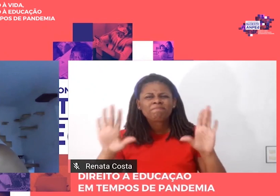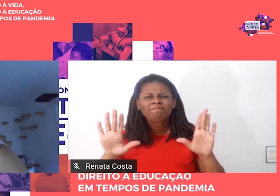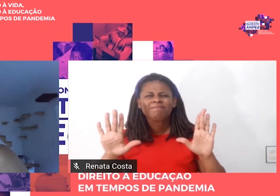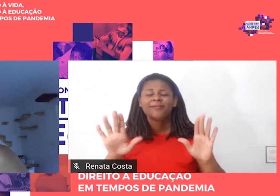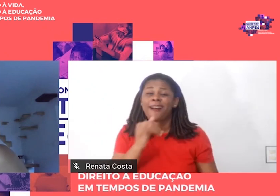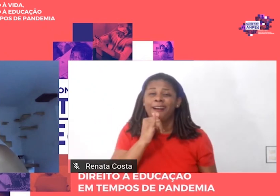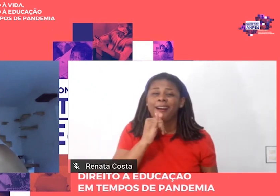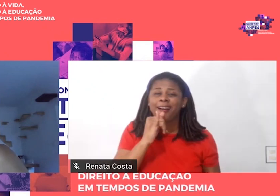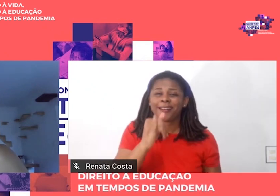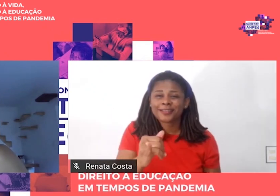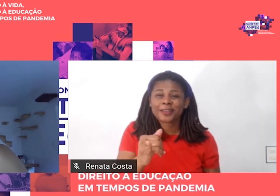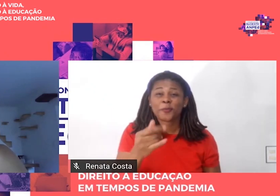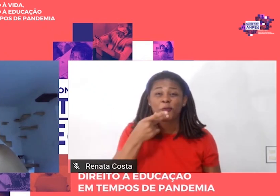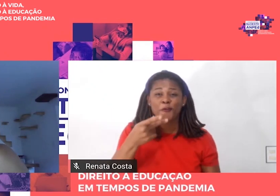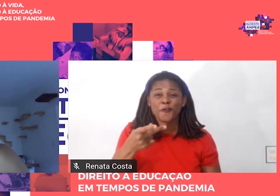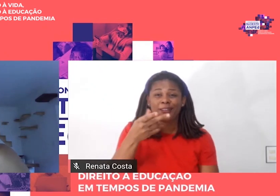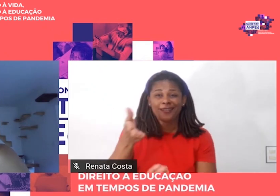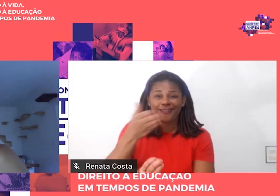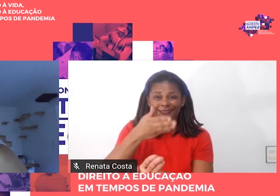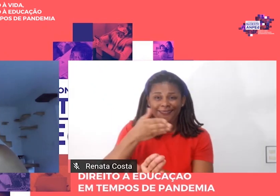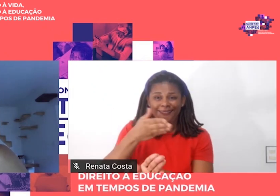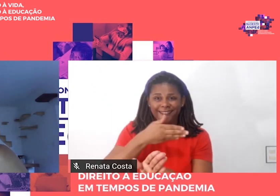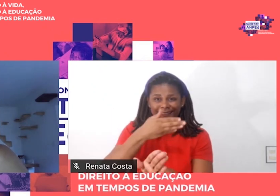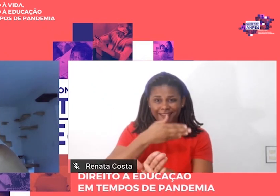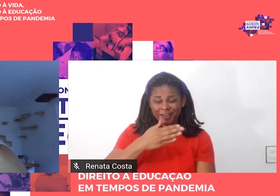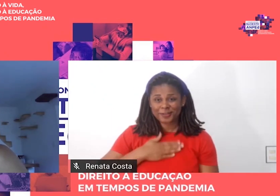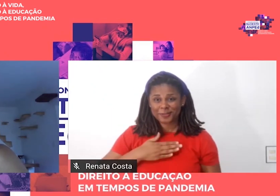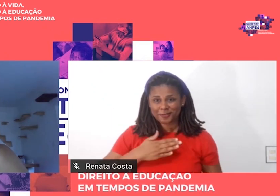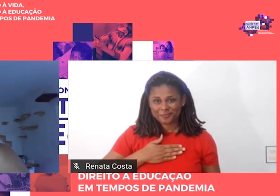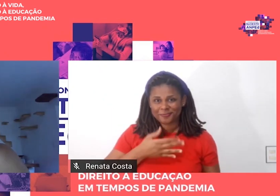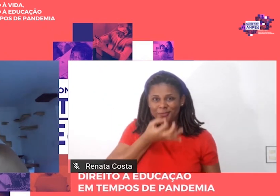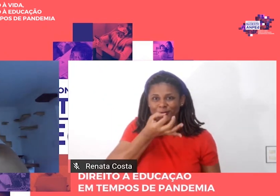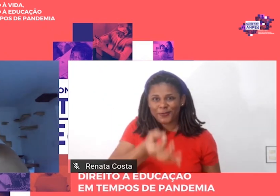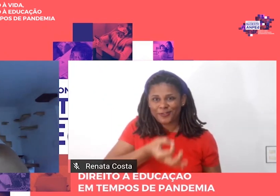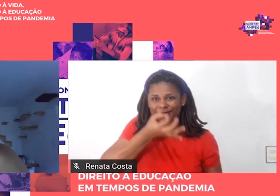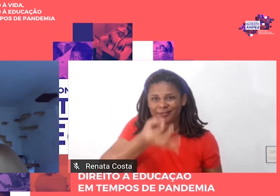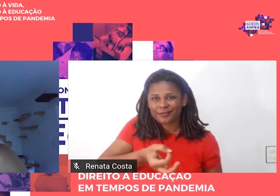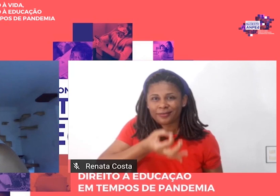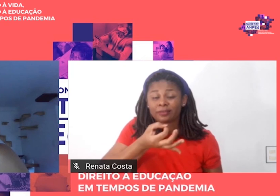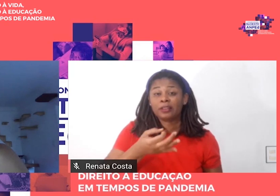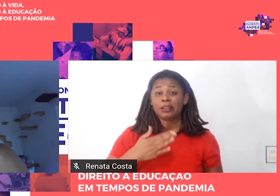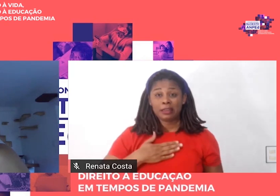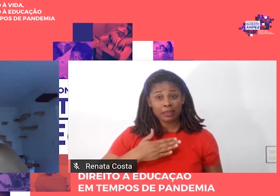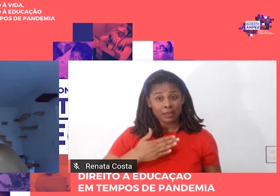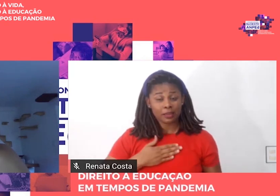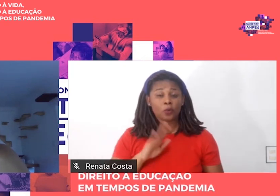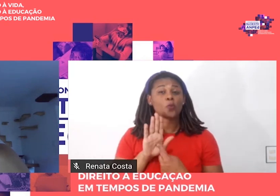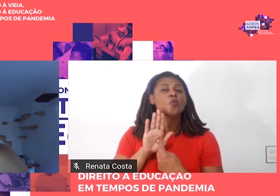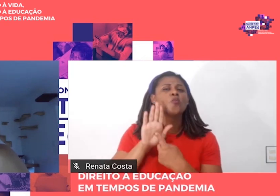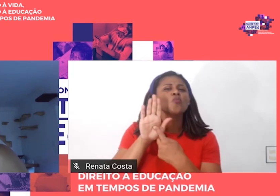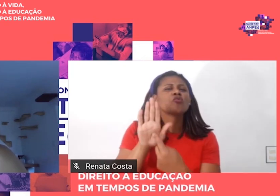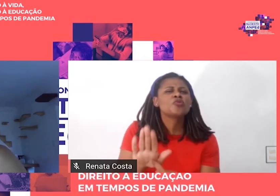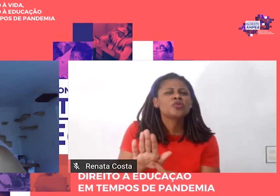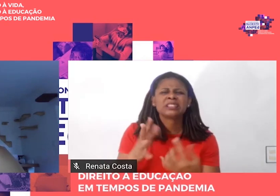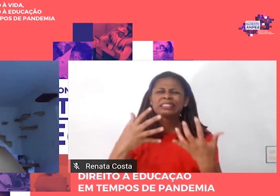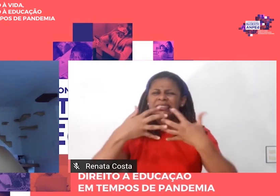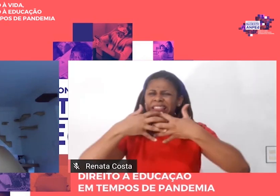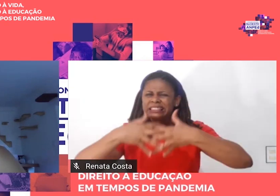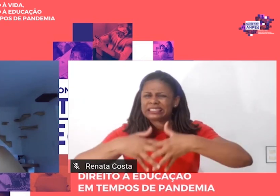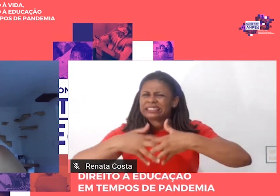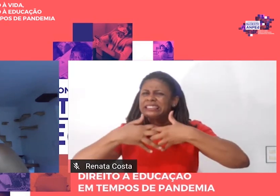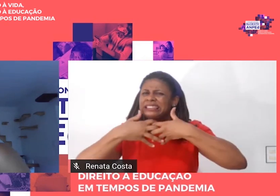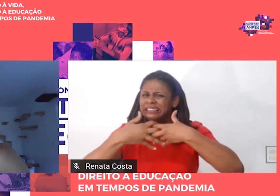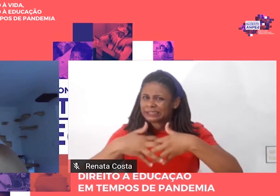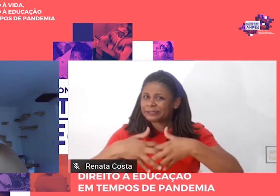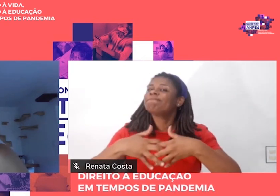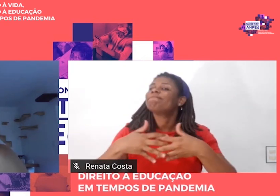logo nas primeiras linhas da minha intervenção, quando me referi à complexidade do livro em questão.